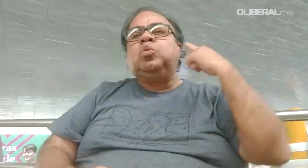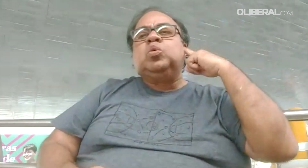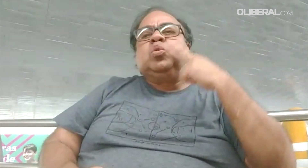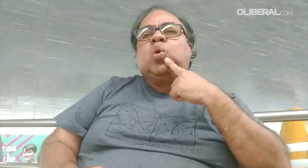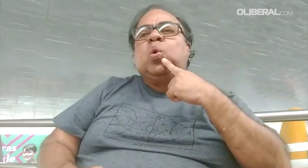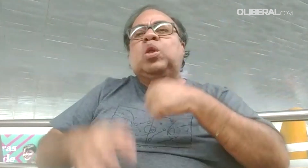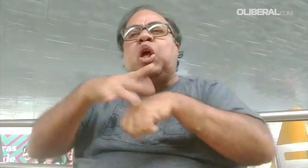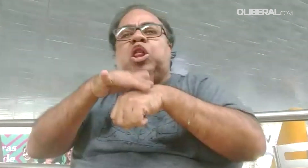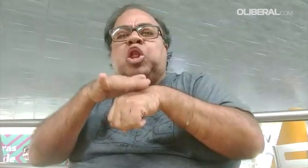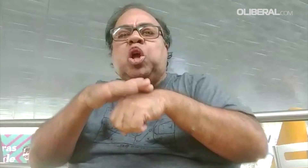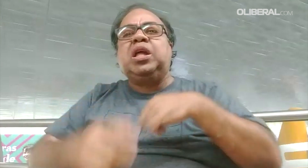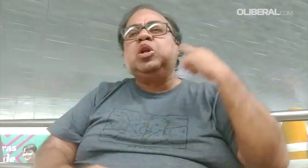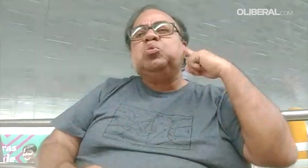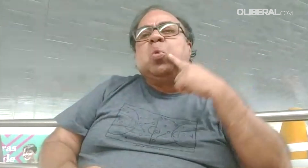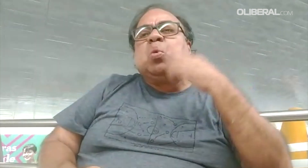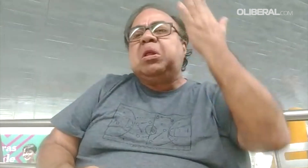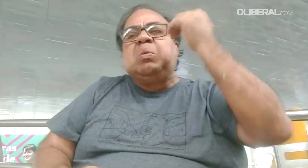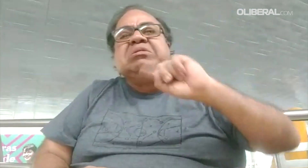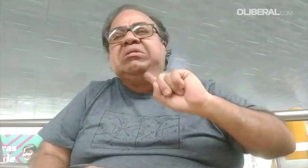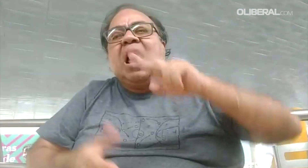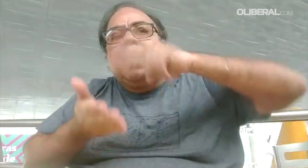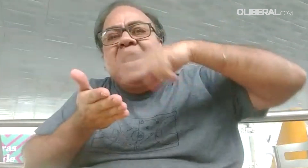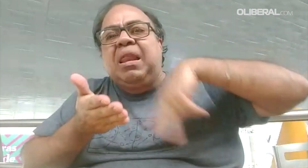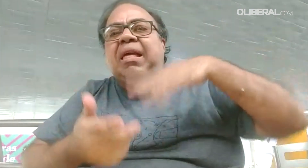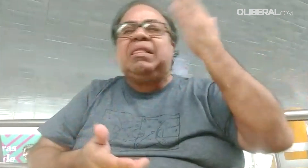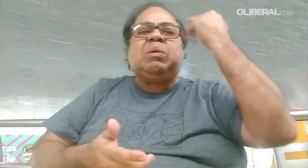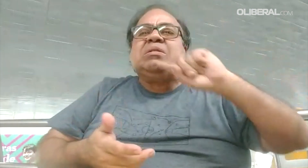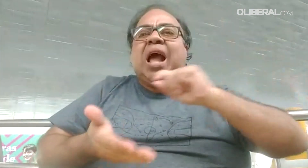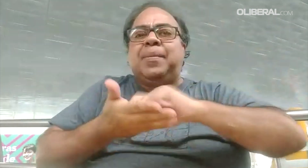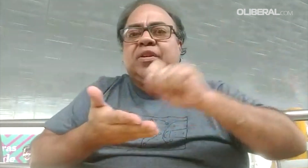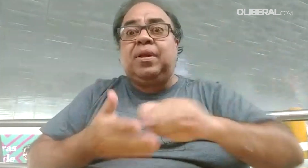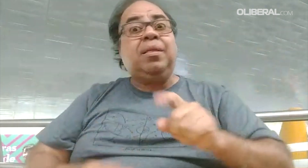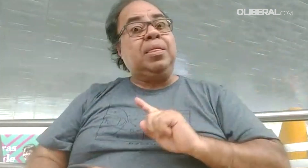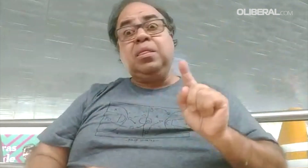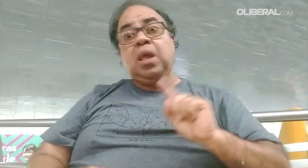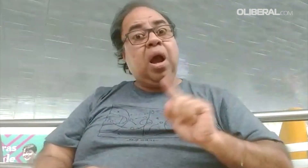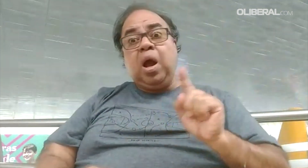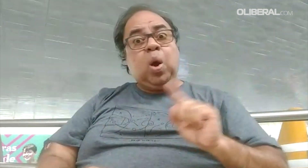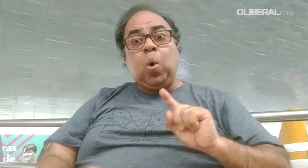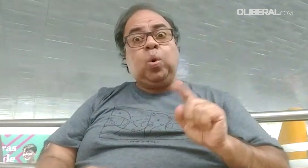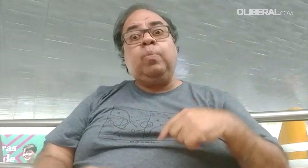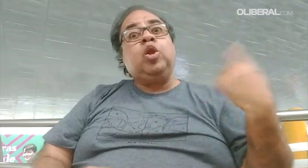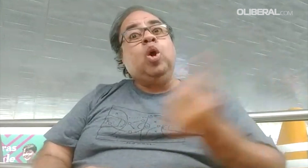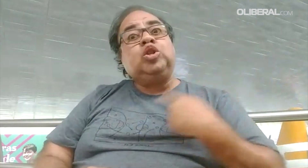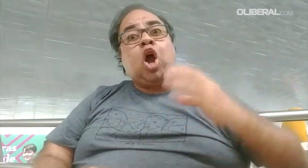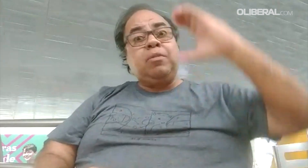acontece. Nós somos capazes e somos cidadãos e temos direito, então, de compreender. Então, nós somos, sim,